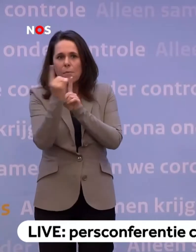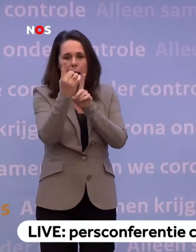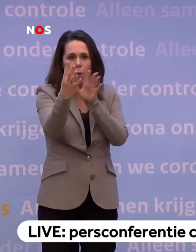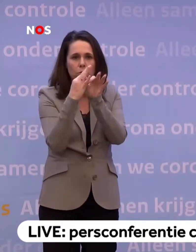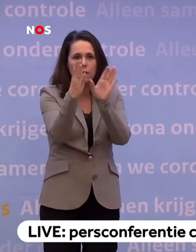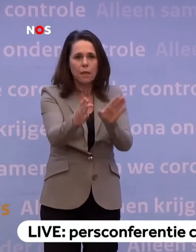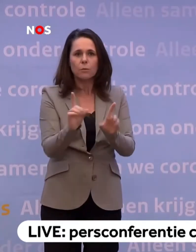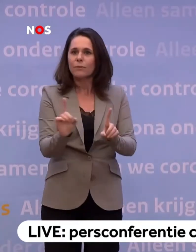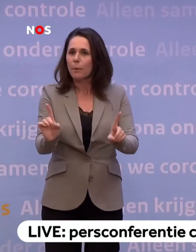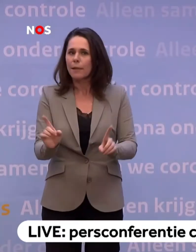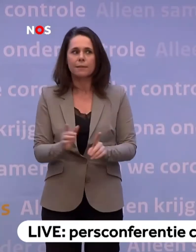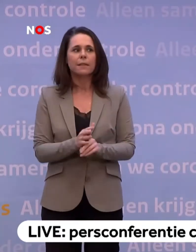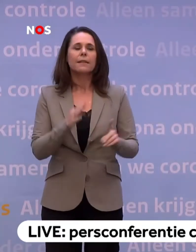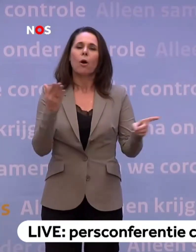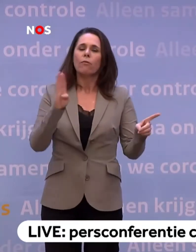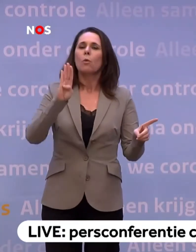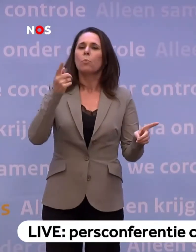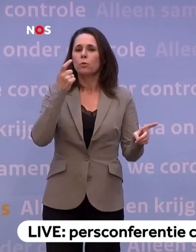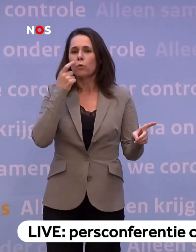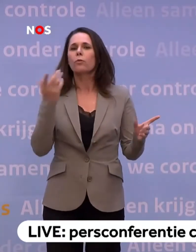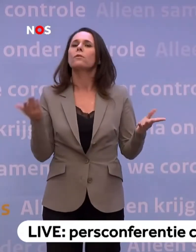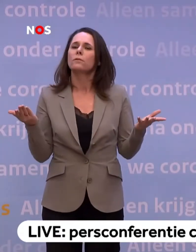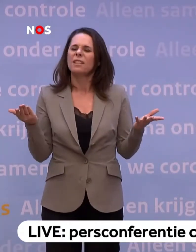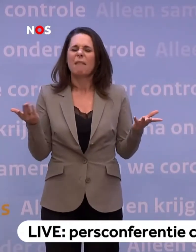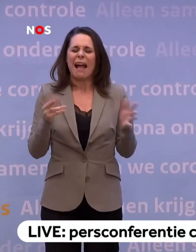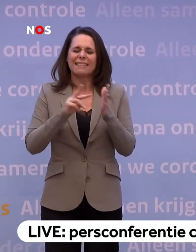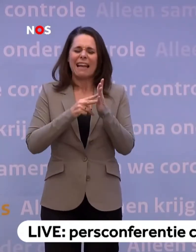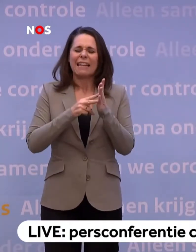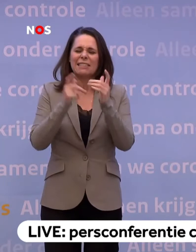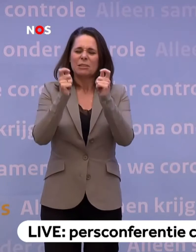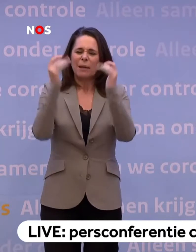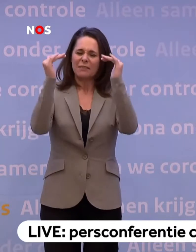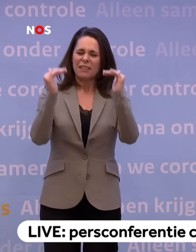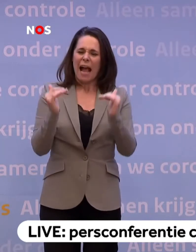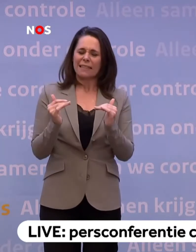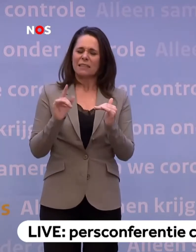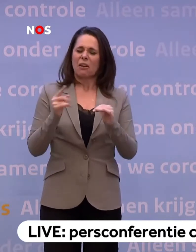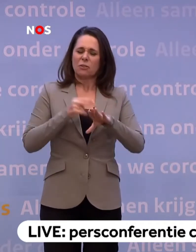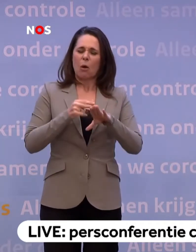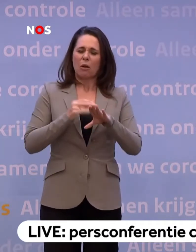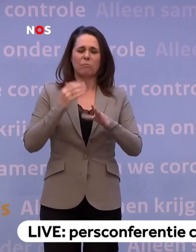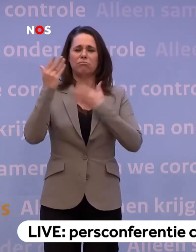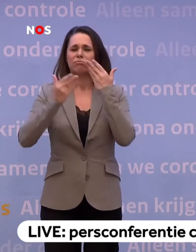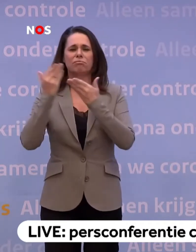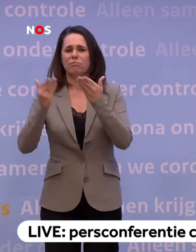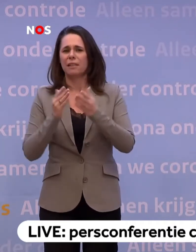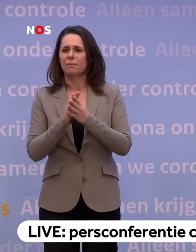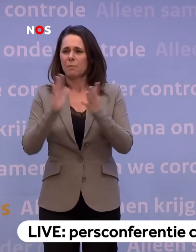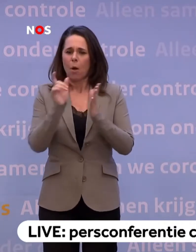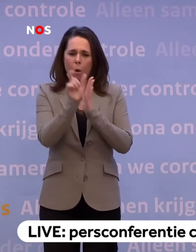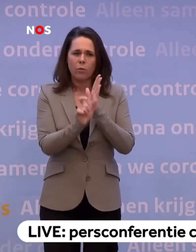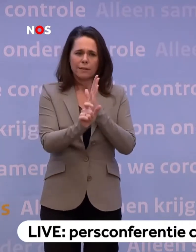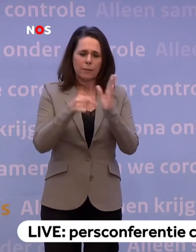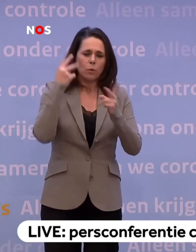op welk moment? Ja, op bluetooth. Laat ik niet alle technische specificaties geven die allemaal noodzakelijk zijn. Dit is echt allemaal onderdeel van de